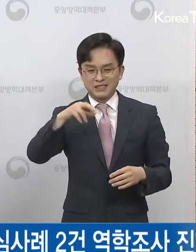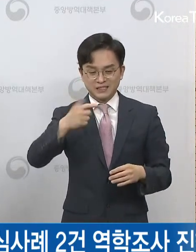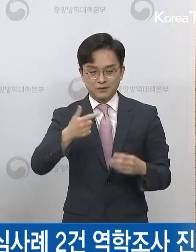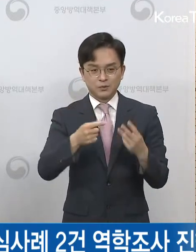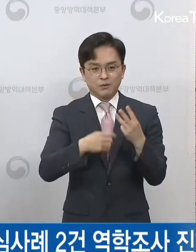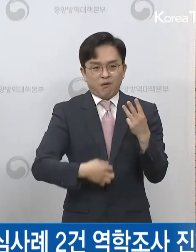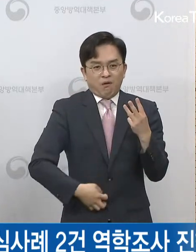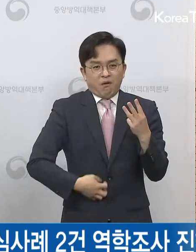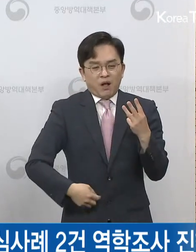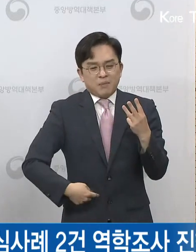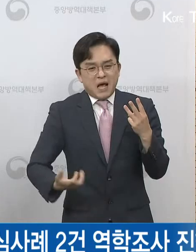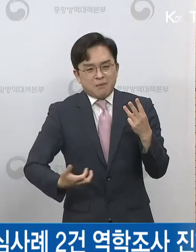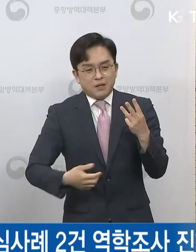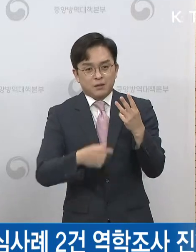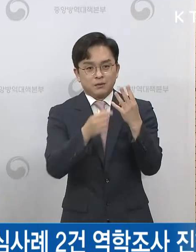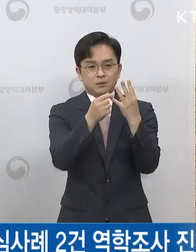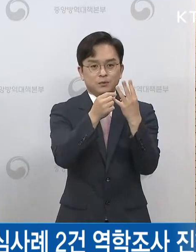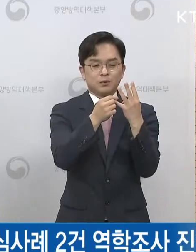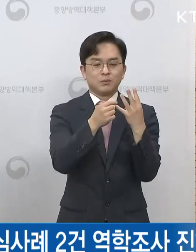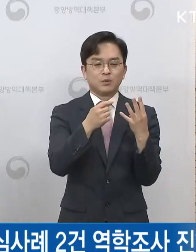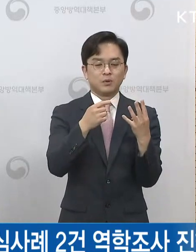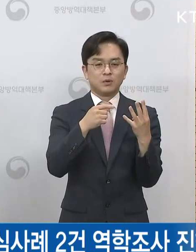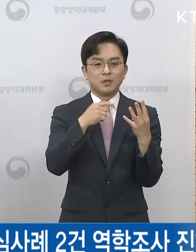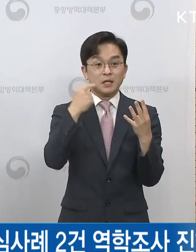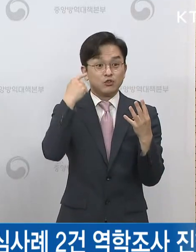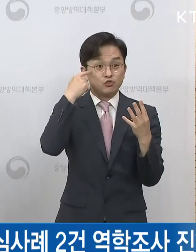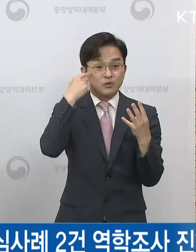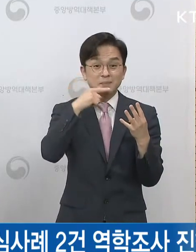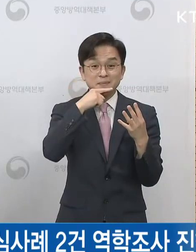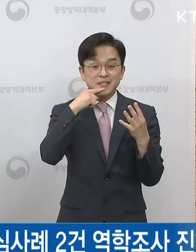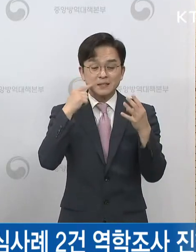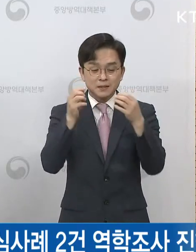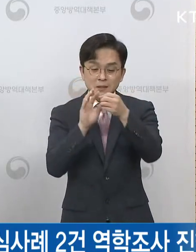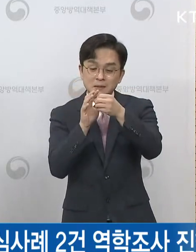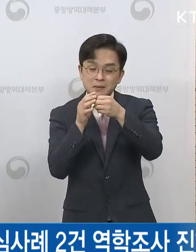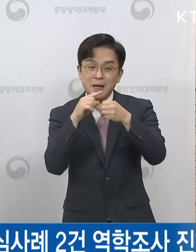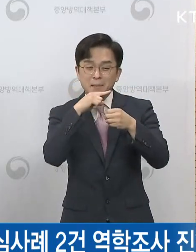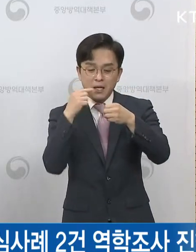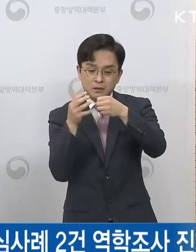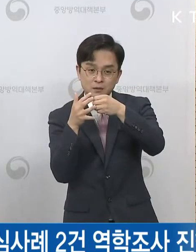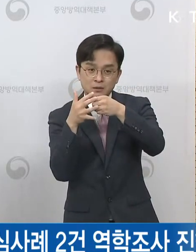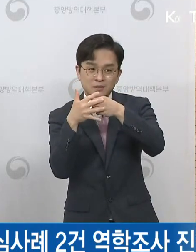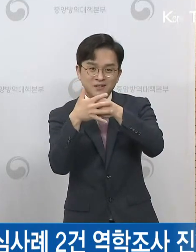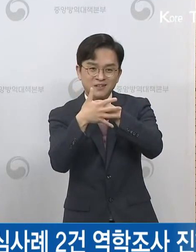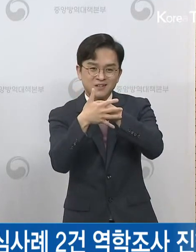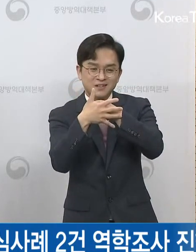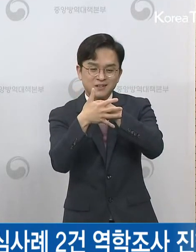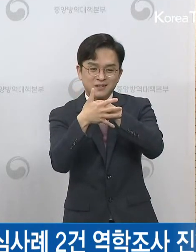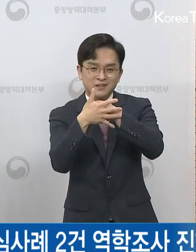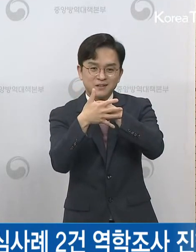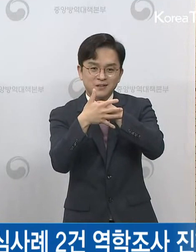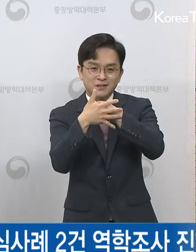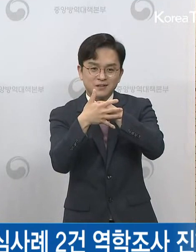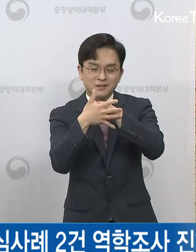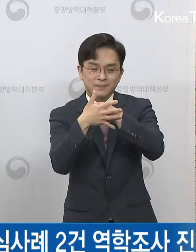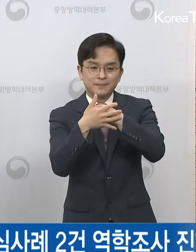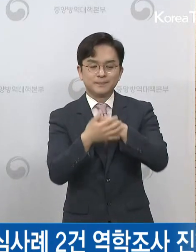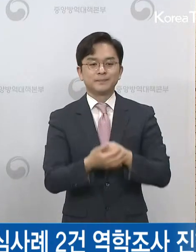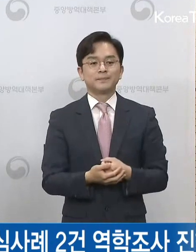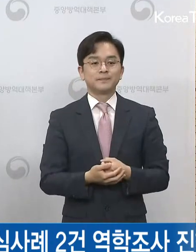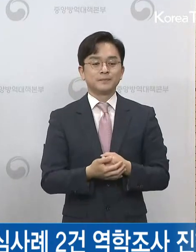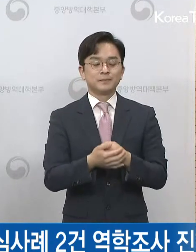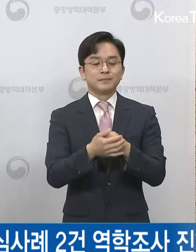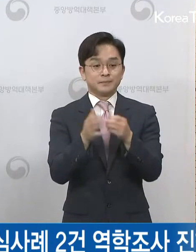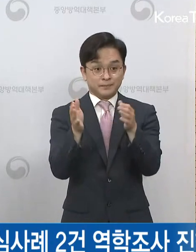것들로 시작되는 그런 증상들이었고 치료 과정에 있어서는 면역글로블린